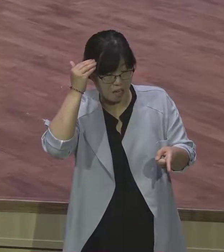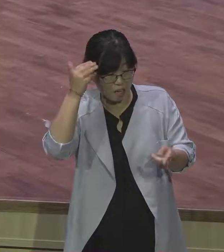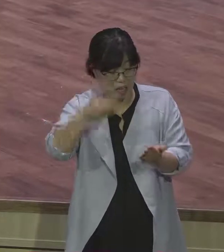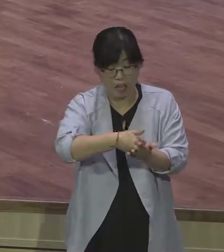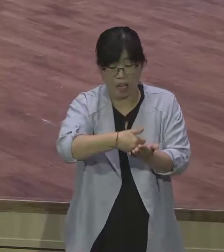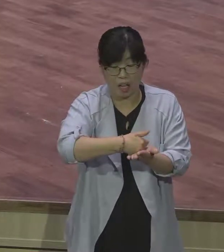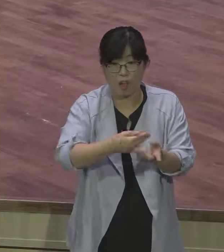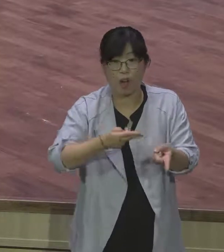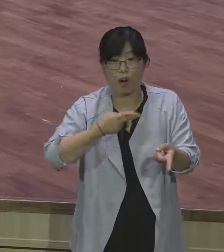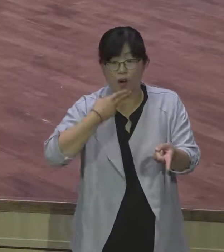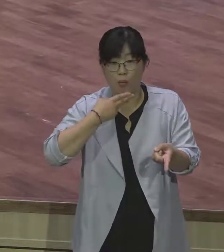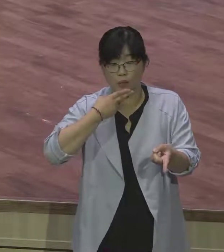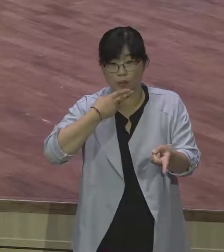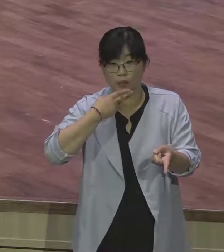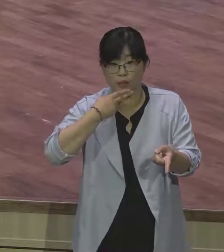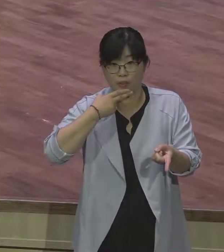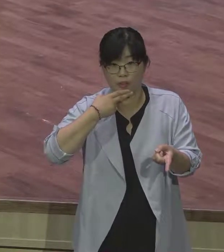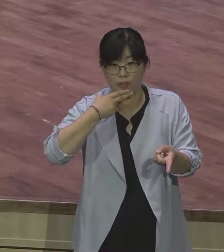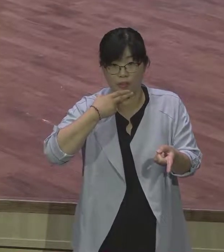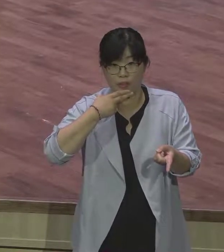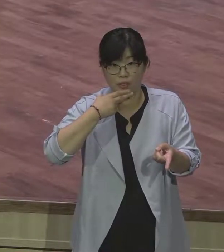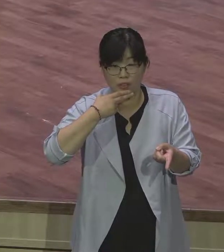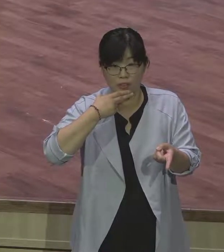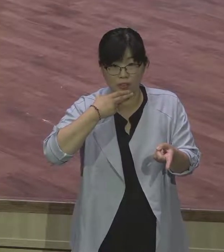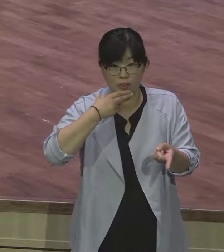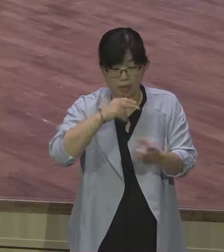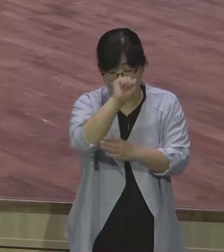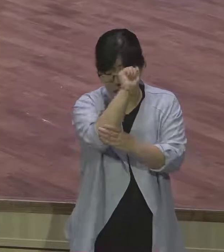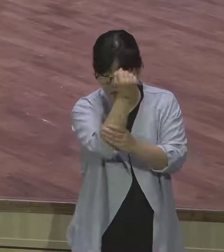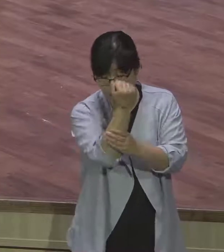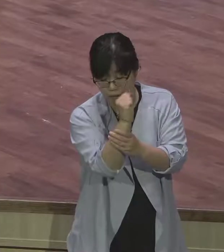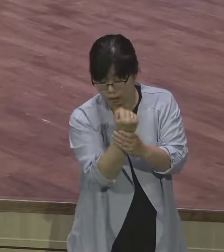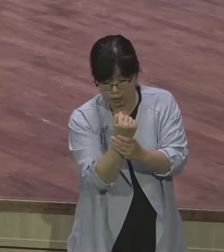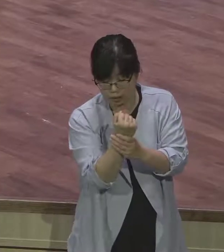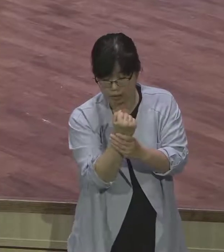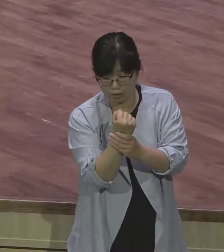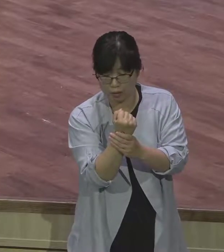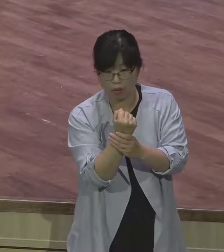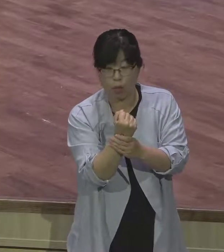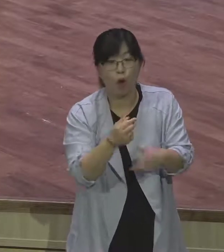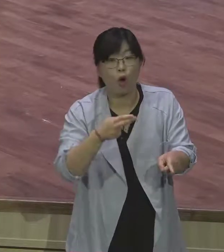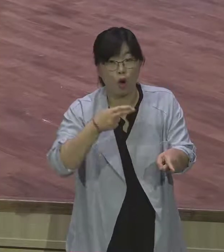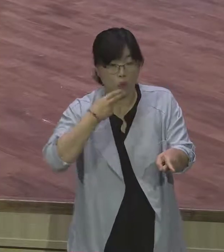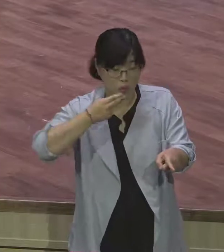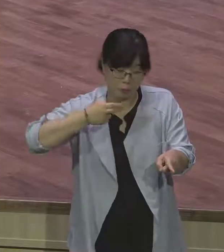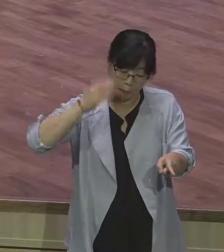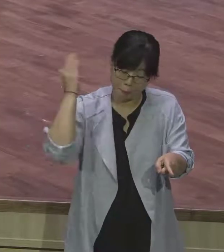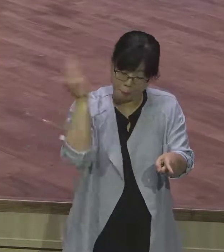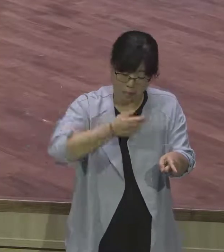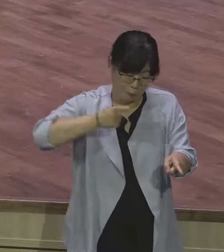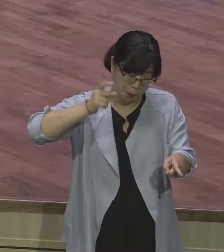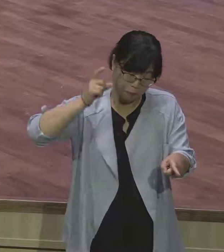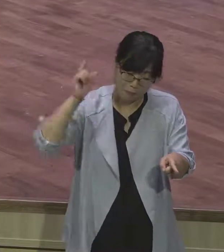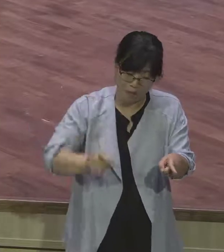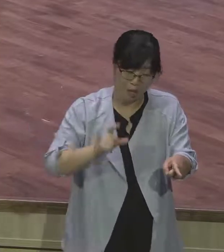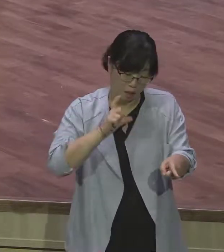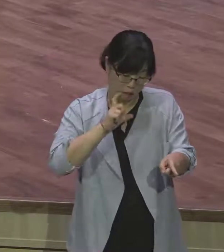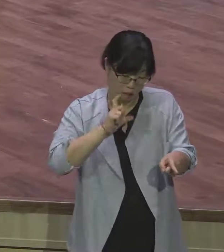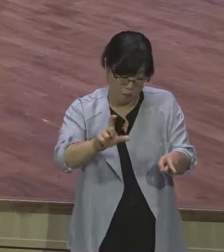녹이 설지 않고 부식이 잘 안 됩니다 부식이 안 돼요 이름의 뜻도 참 재미있어요